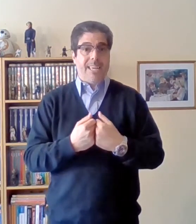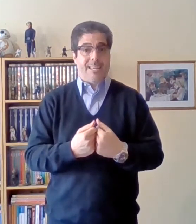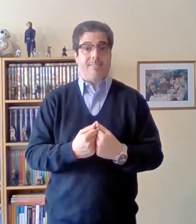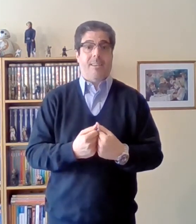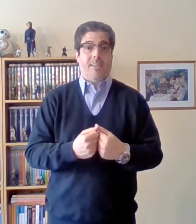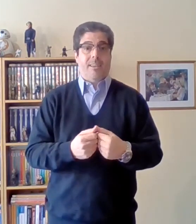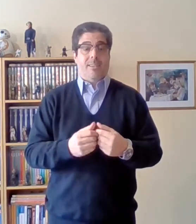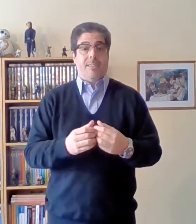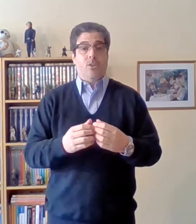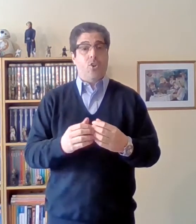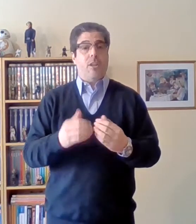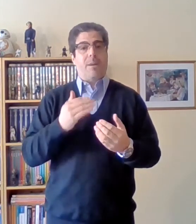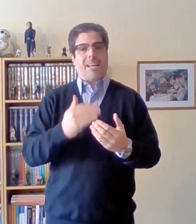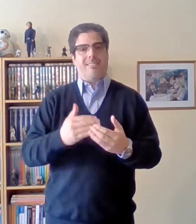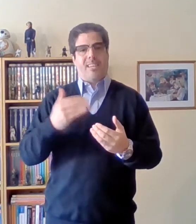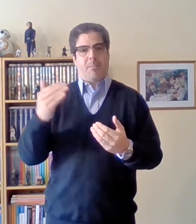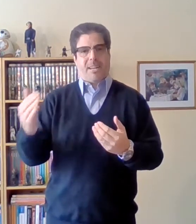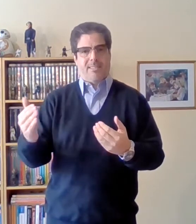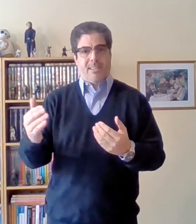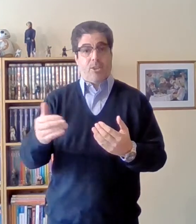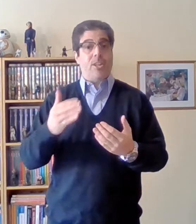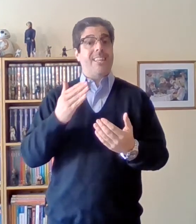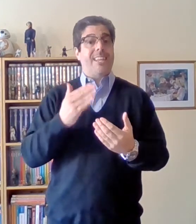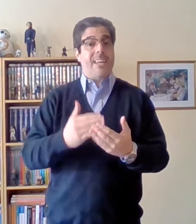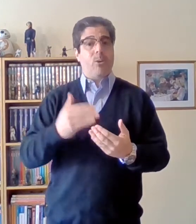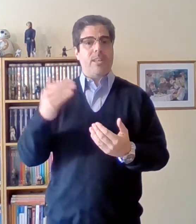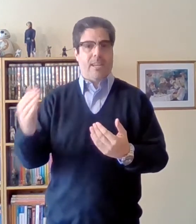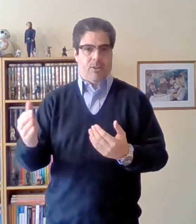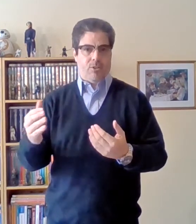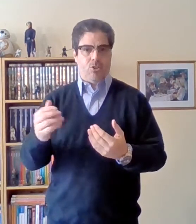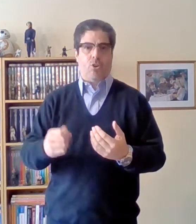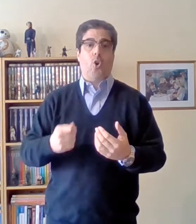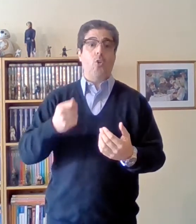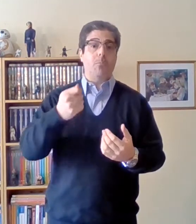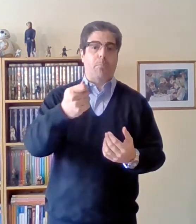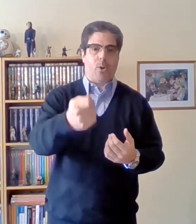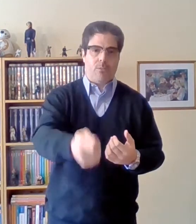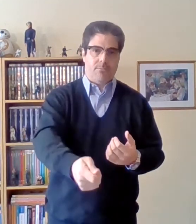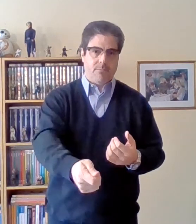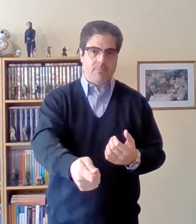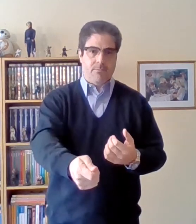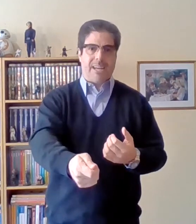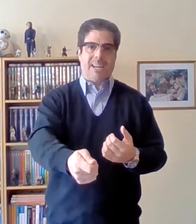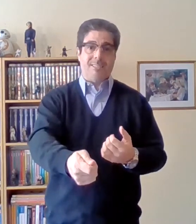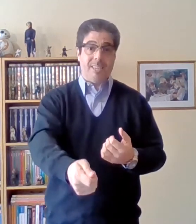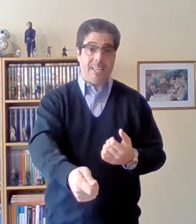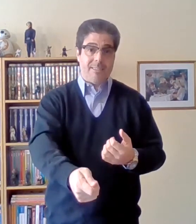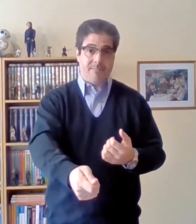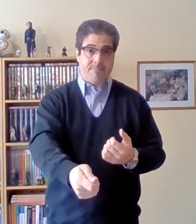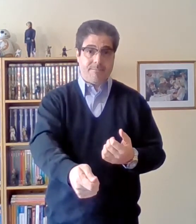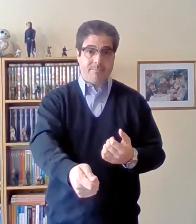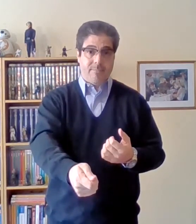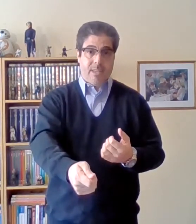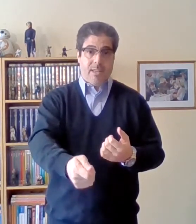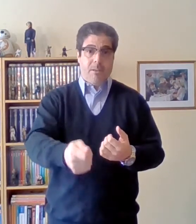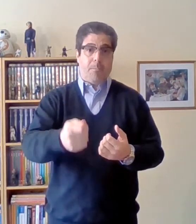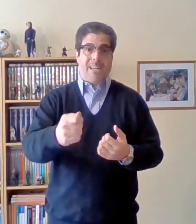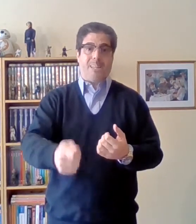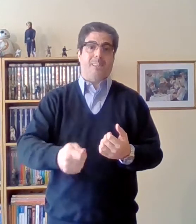es no de mercancía a mercancía sino de dinero a dinero yo compro mercancías para tratar